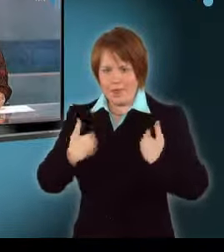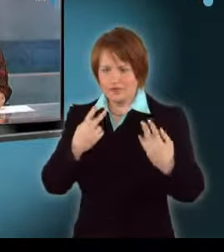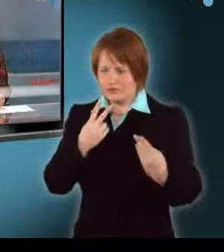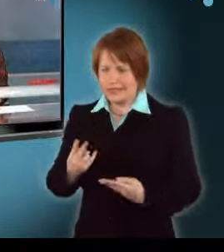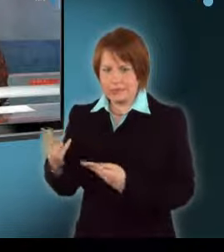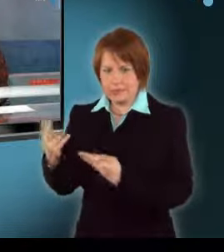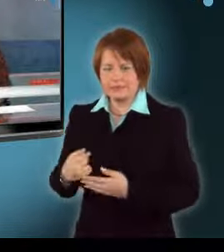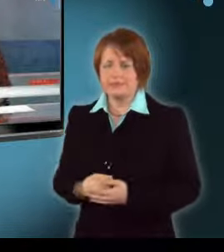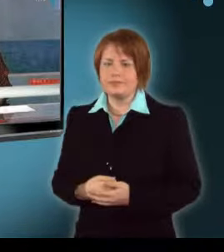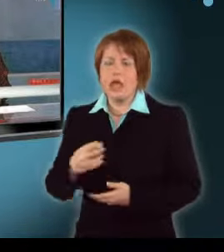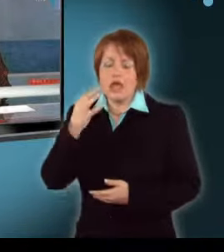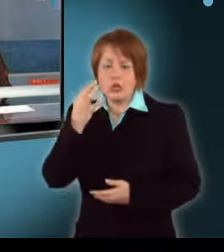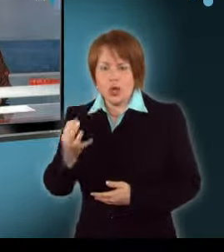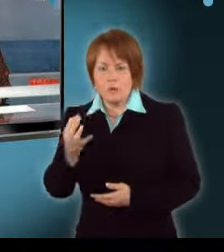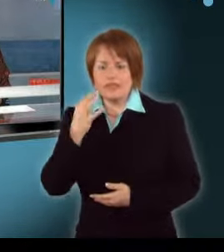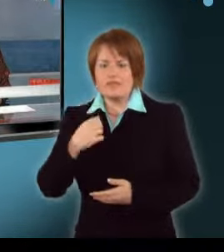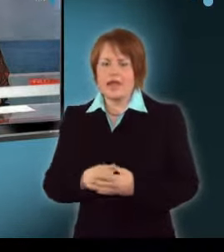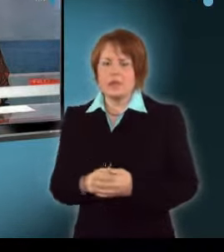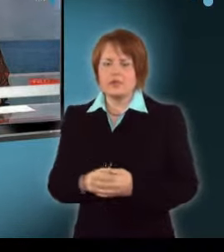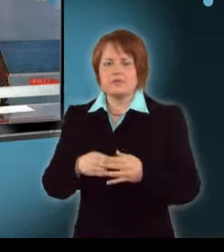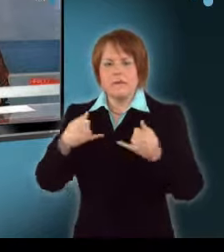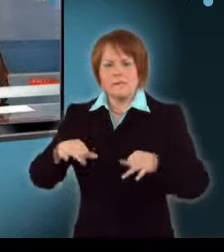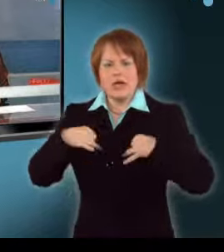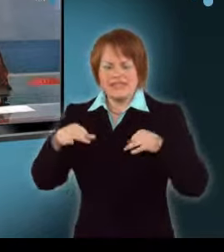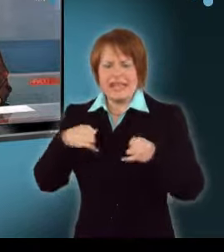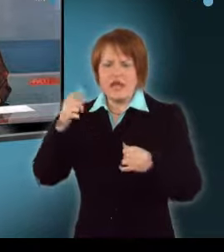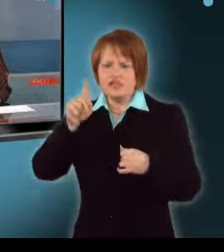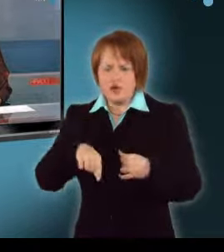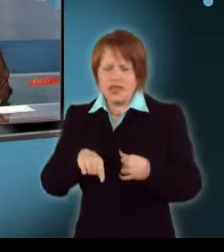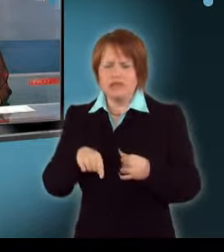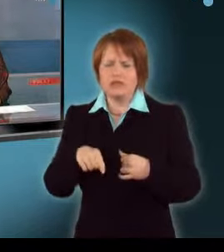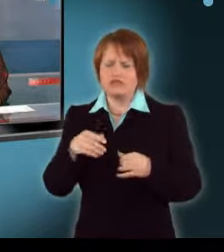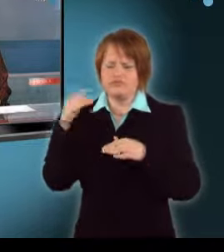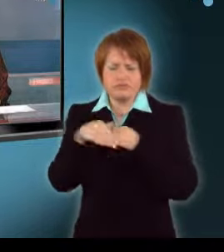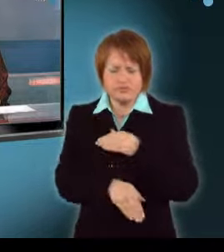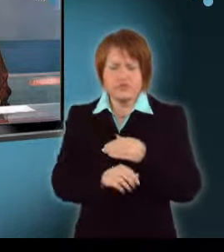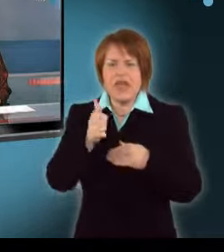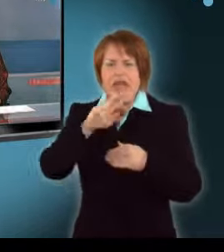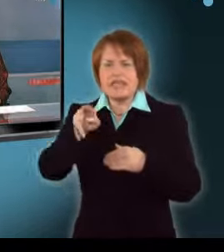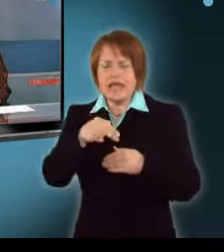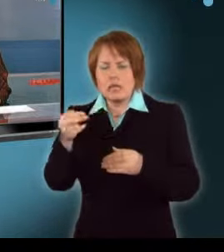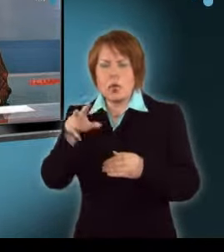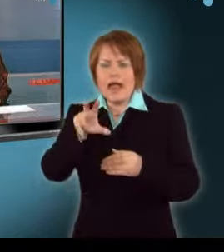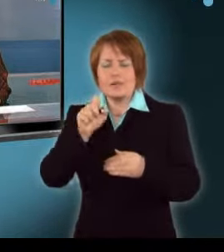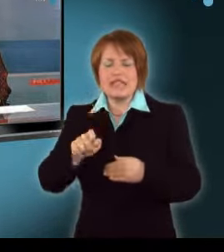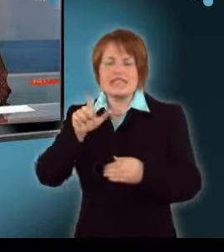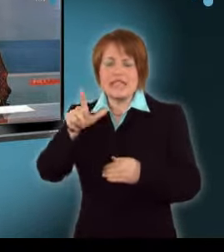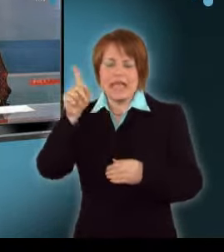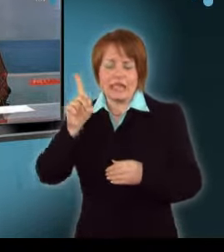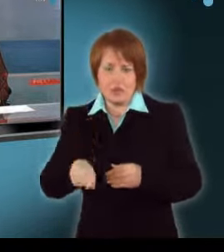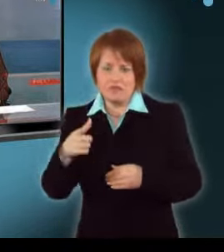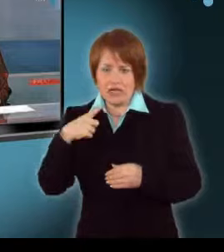Jó napot kívánok! Negatív rekordot döntött dél előtt a forint. 312 forintot is kellett adni egy euróért a bankközi